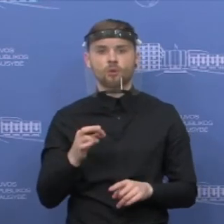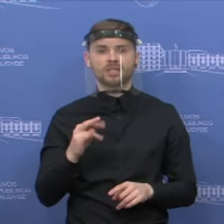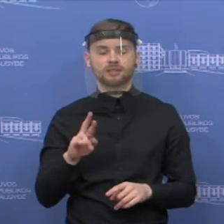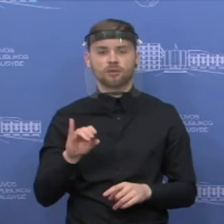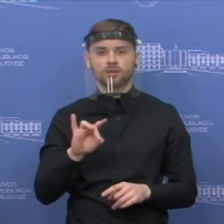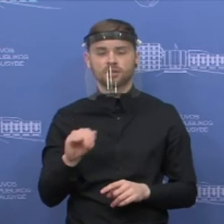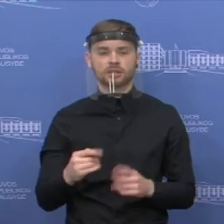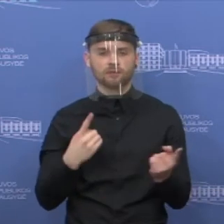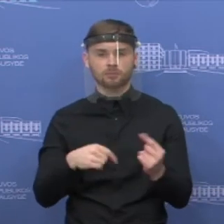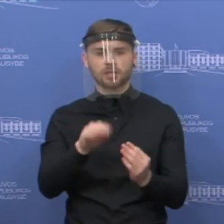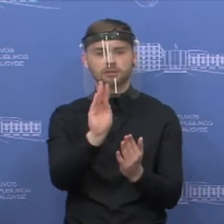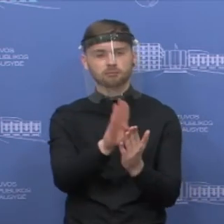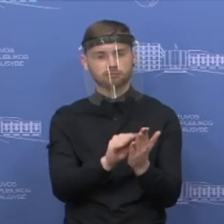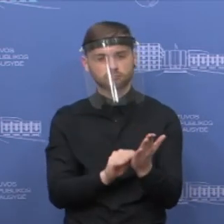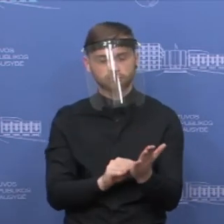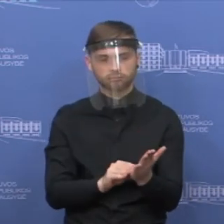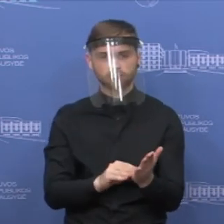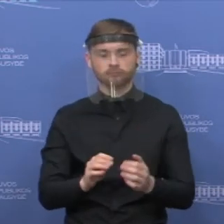dar kartą pasikartosiu,